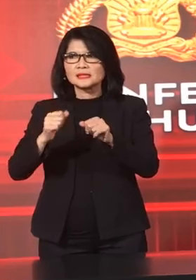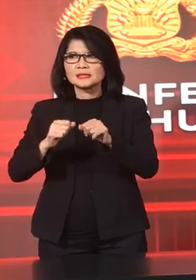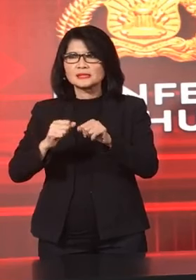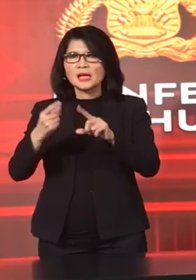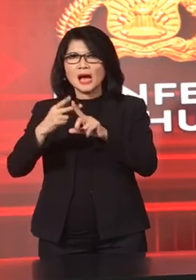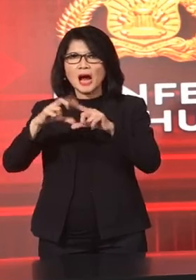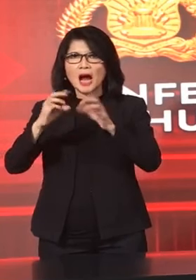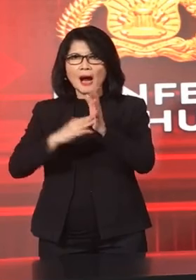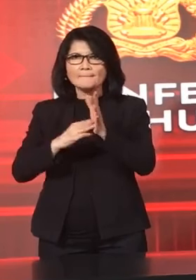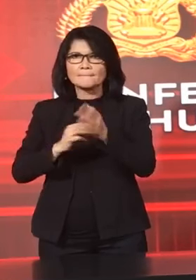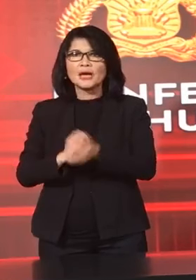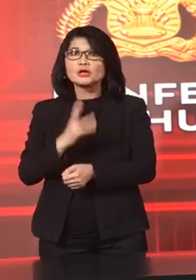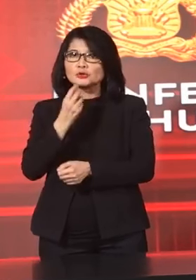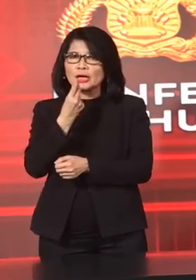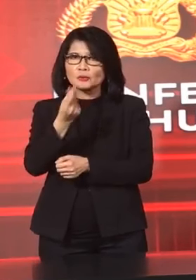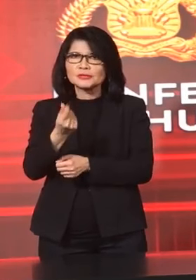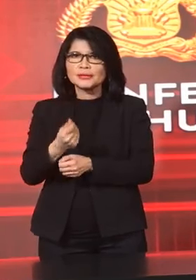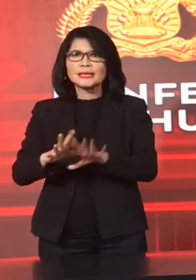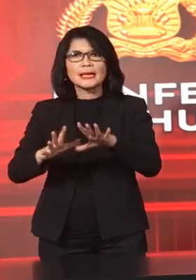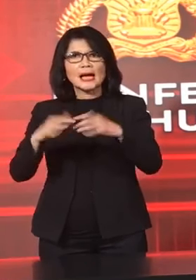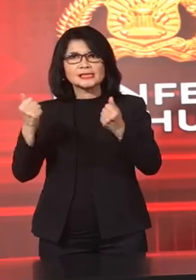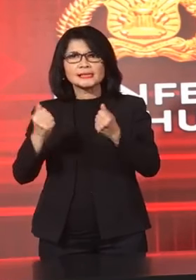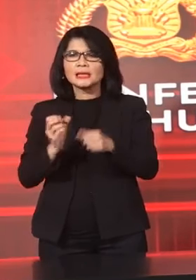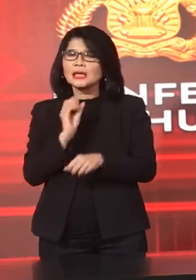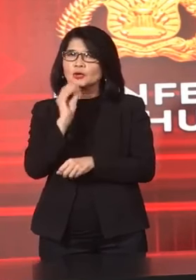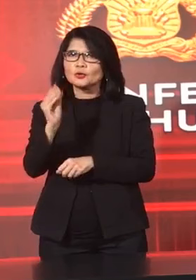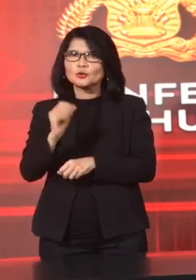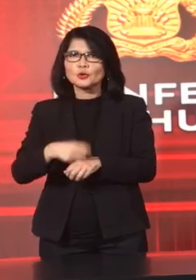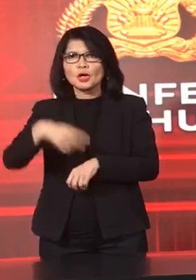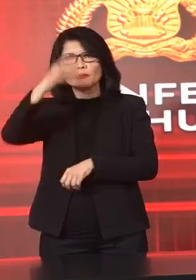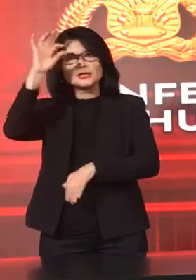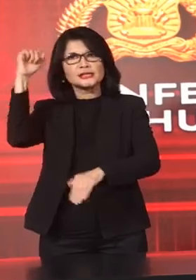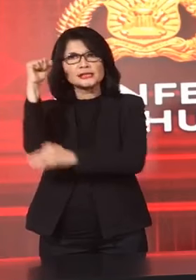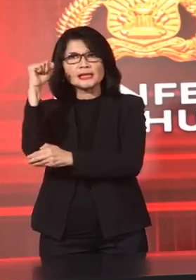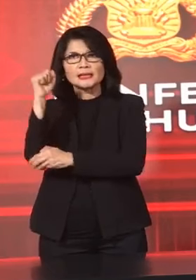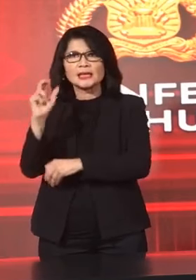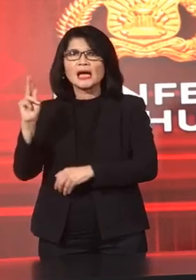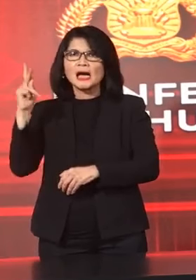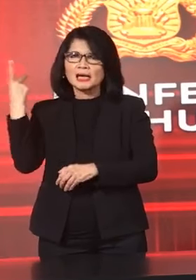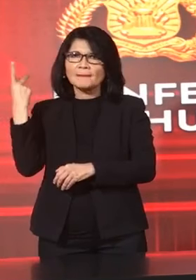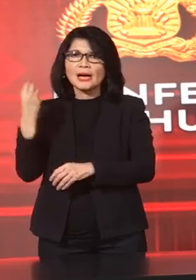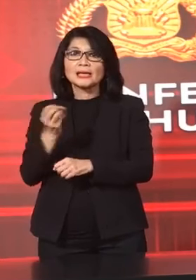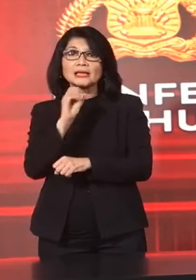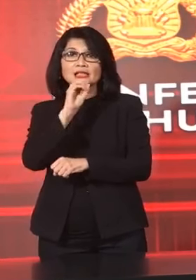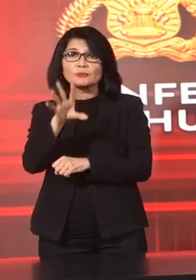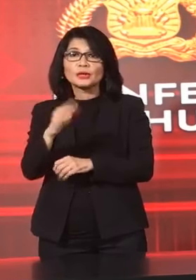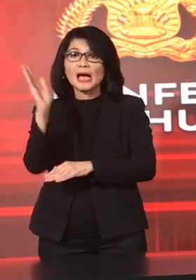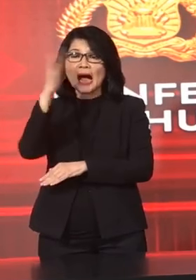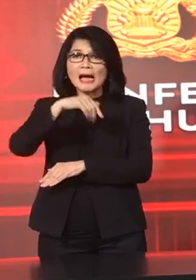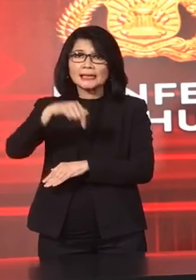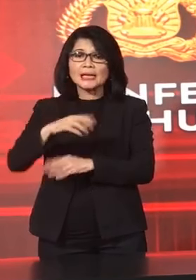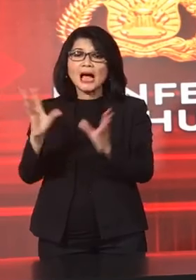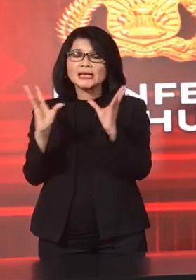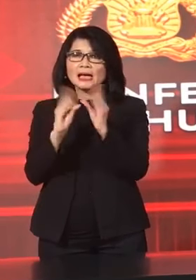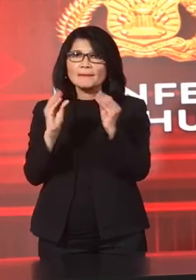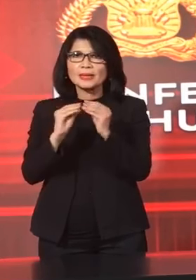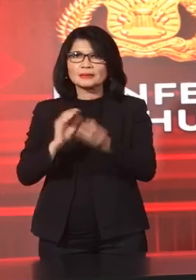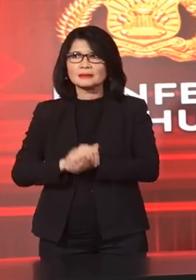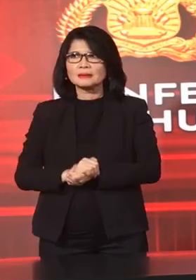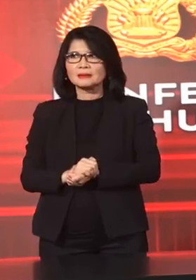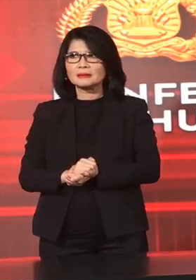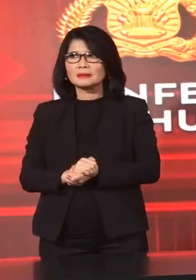memberikan Rekomendasi Dan juga Hasil investigasi Mereka ke Baris Krim Kemarin Terus kemarin Pak Dirti Pidum Juga bilang Hari ini Ini akan ada rapat